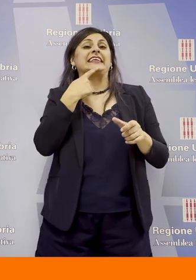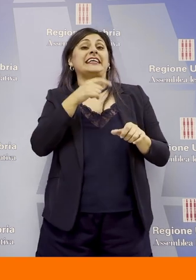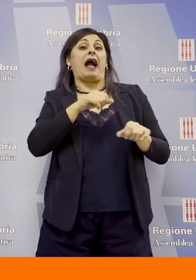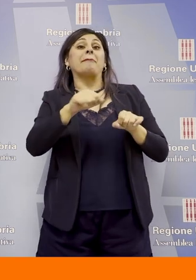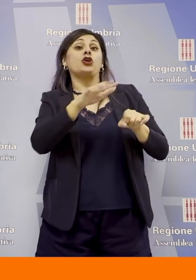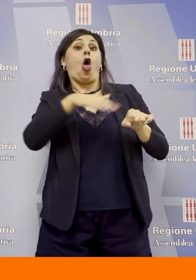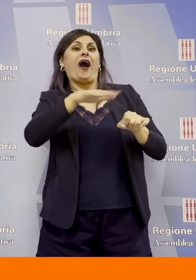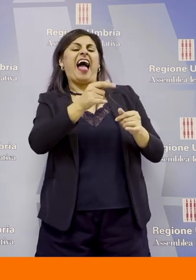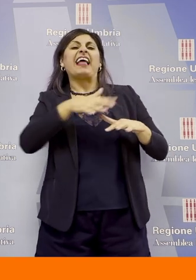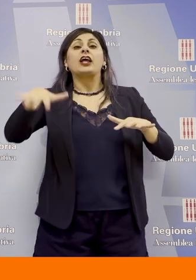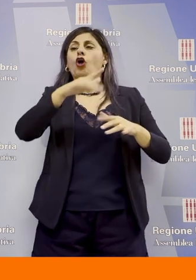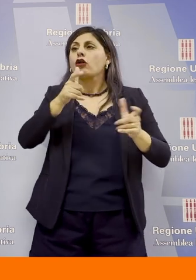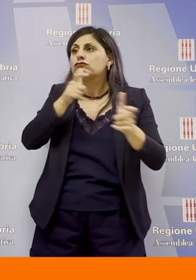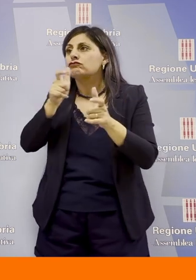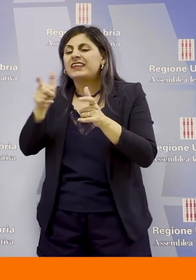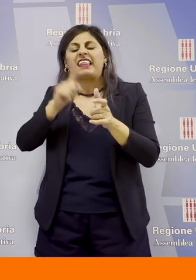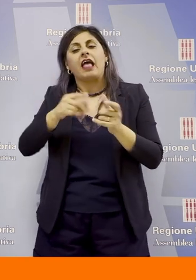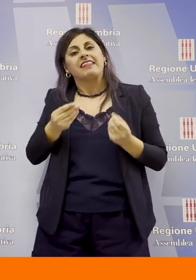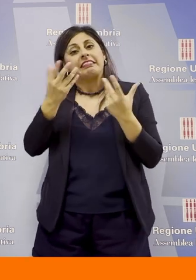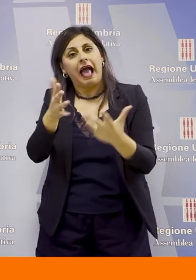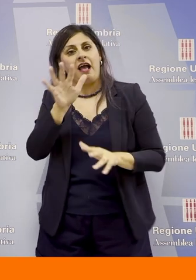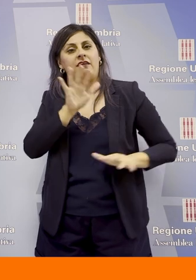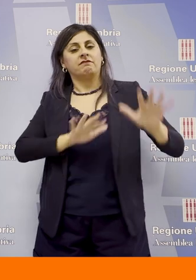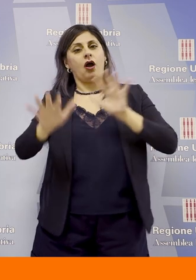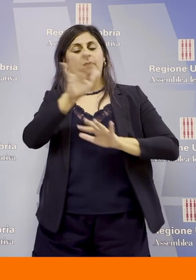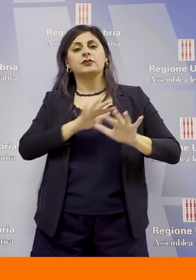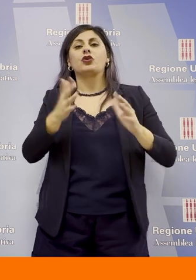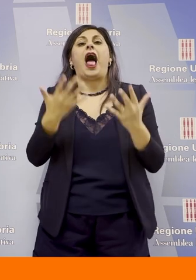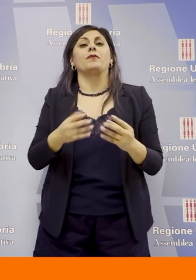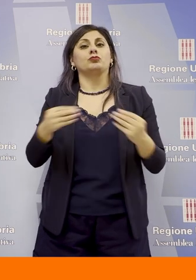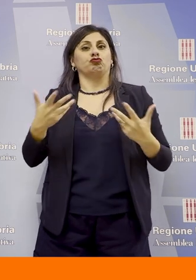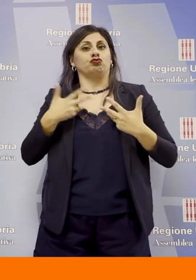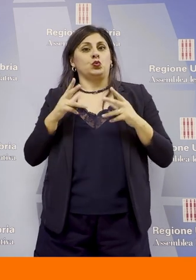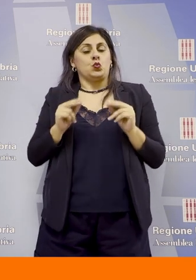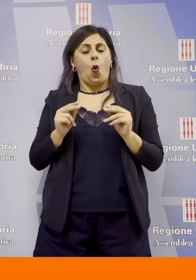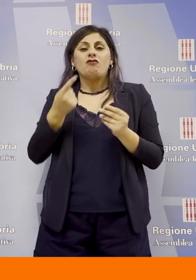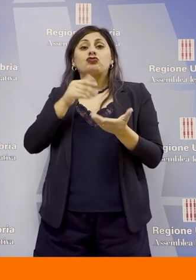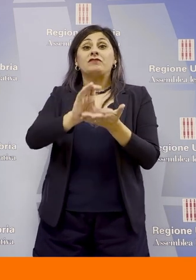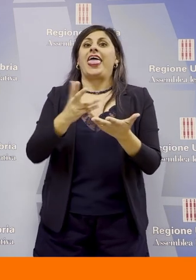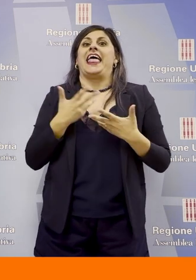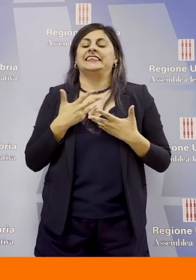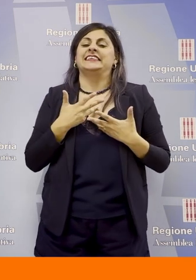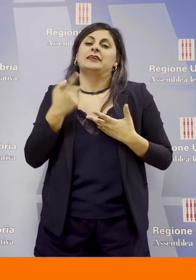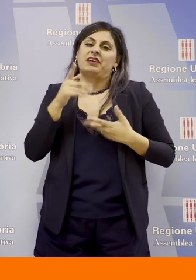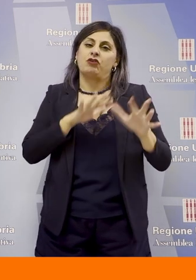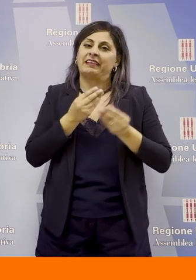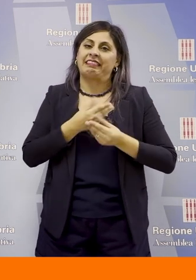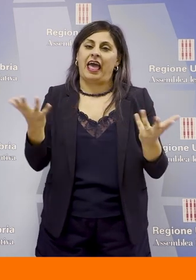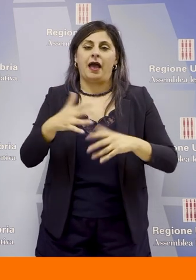del territorio per metterli a corrente di questi nuovi strumenti e di queste forme di incentivazione Tra gli